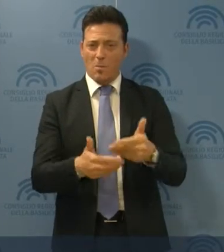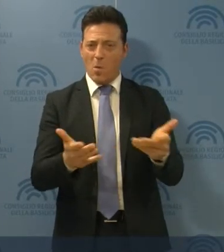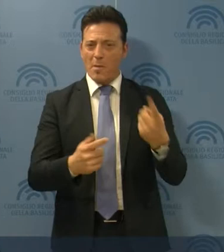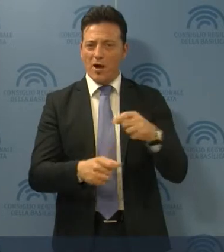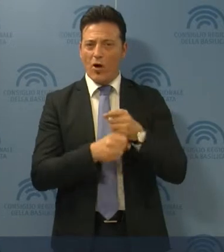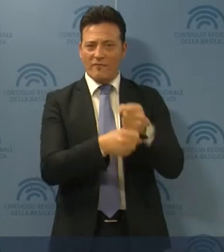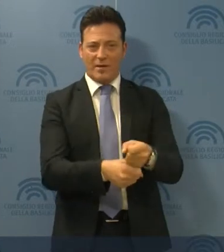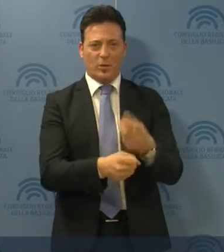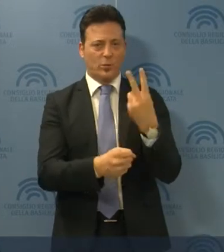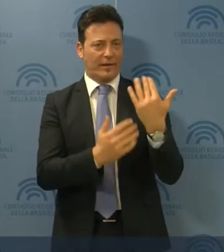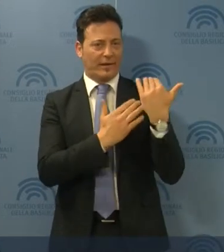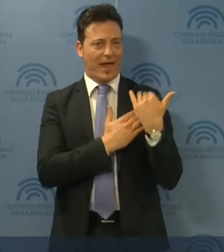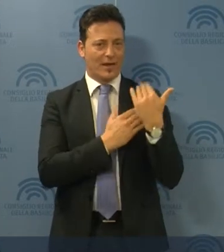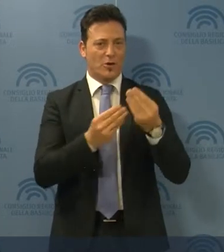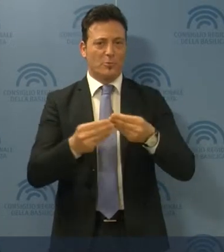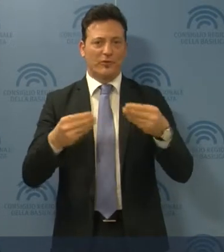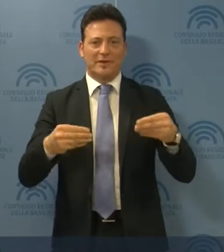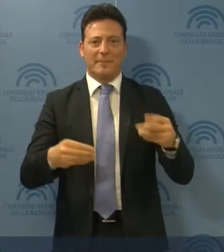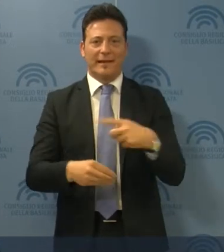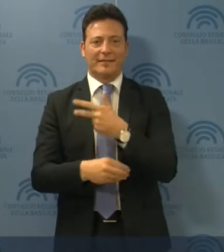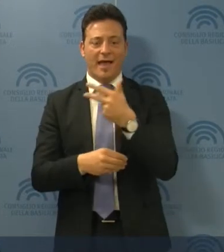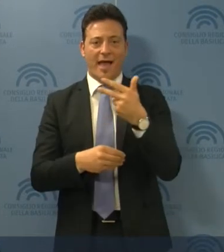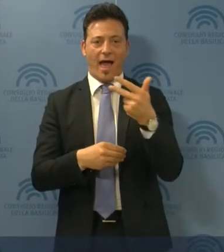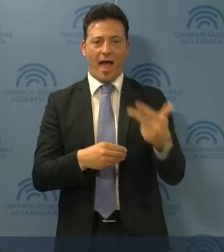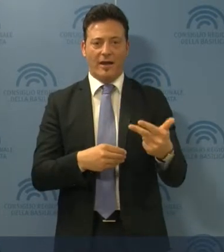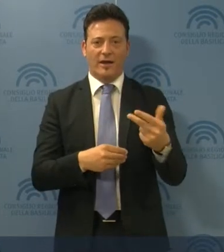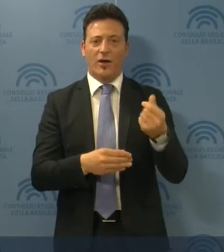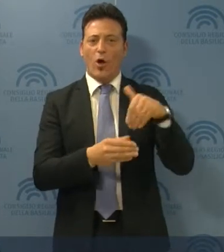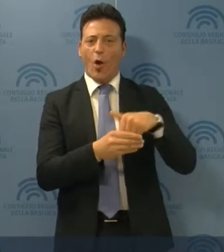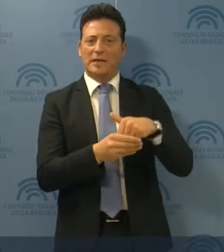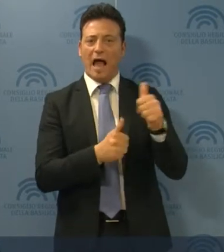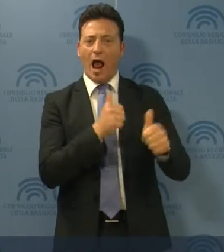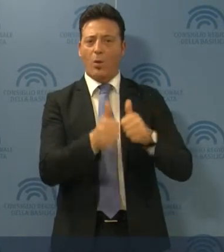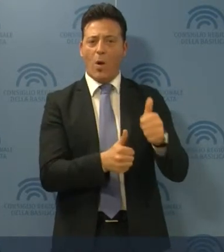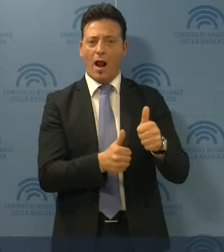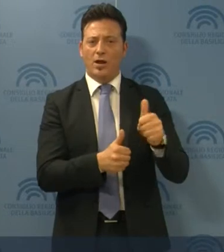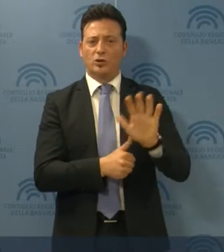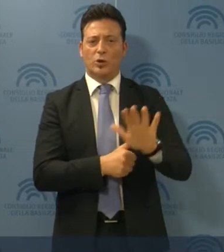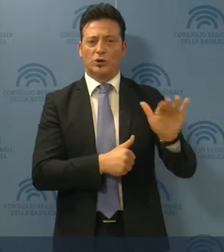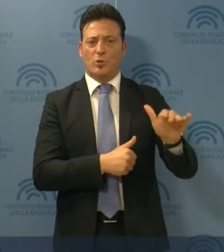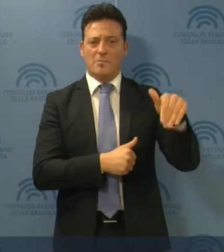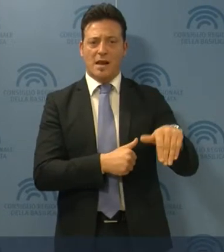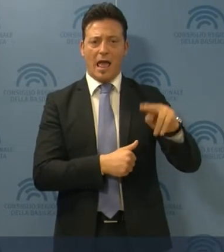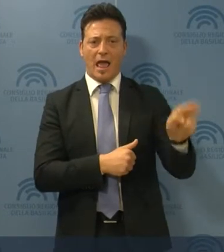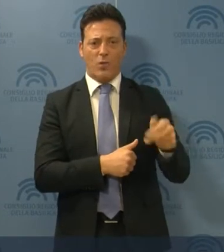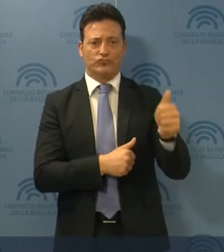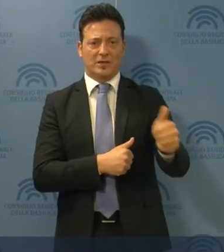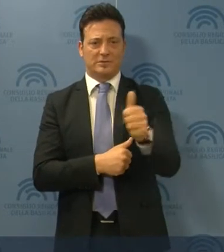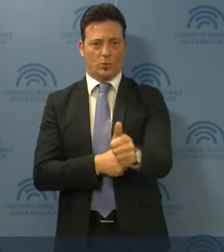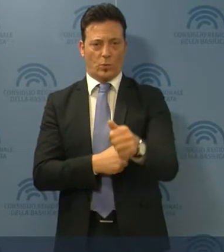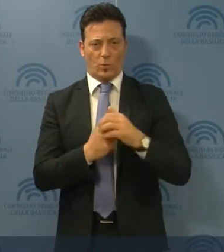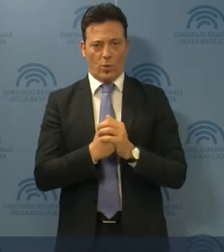conferimento di due incarichi professionali per tre anni con un compenso annuale pari a 55 mila euro ciascuno.